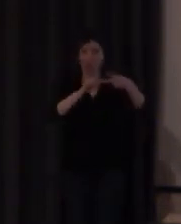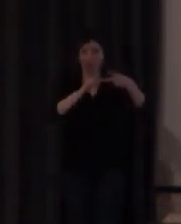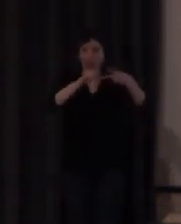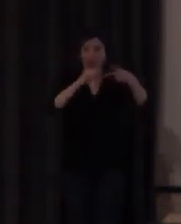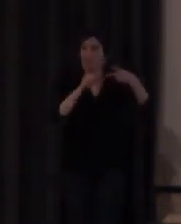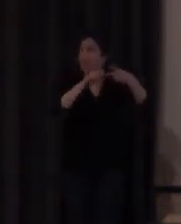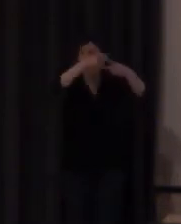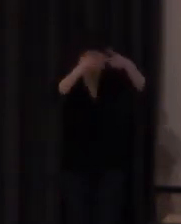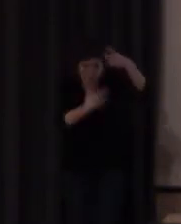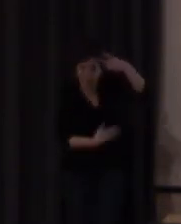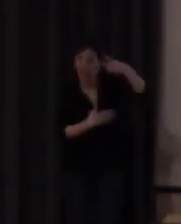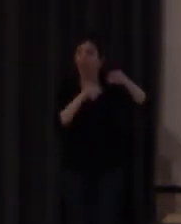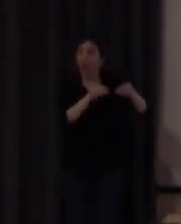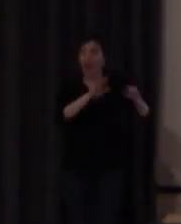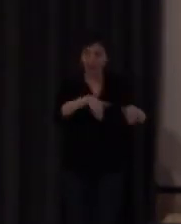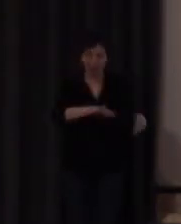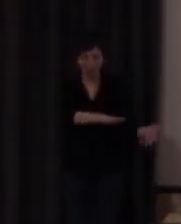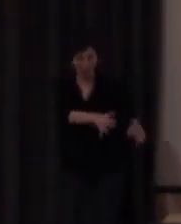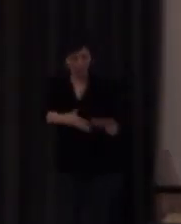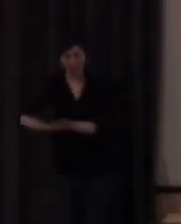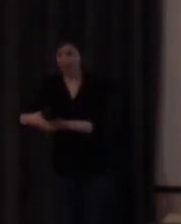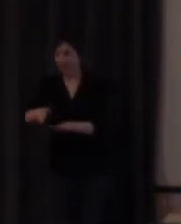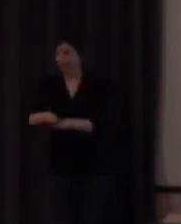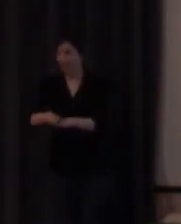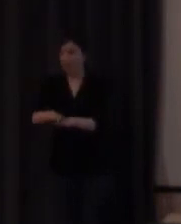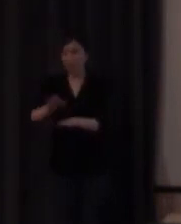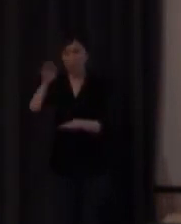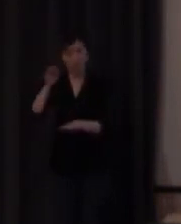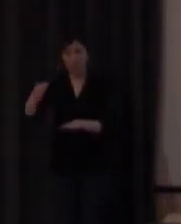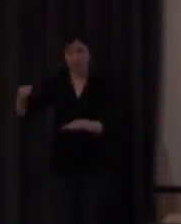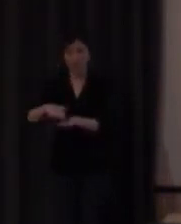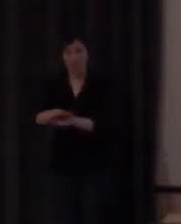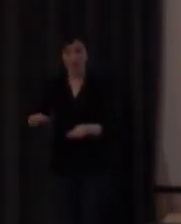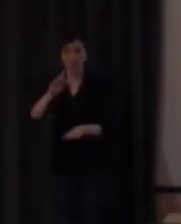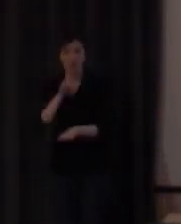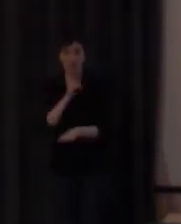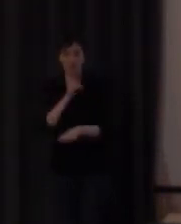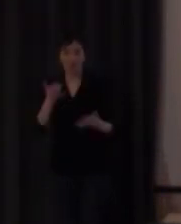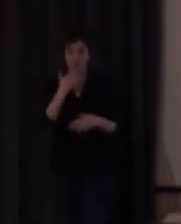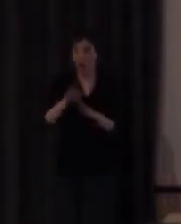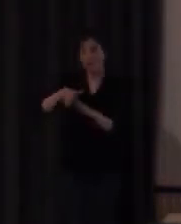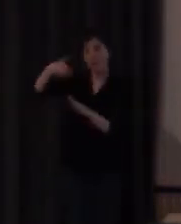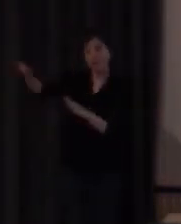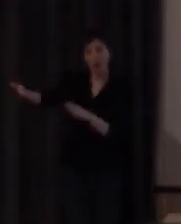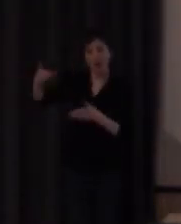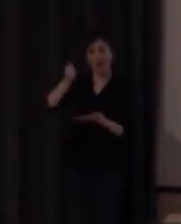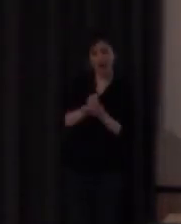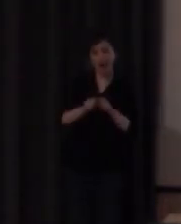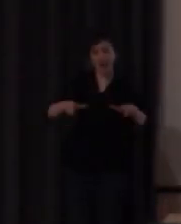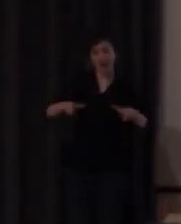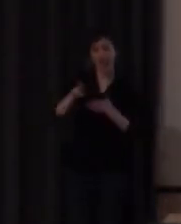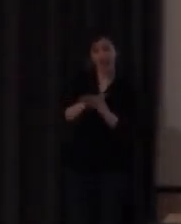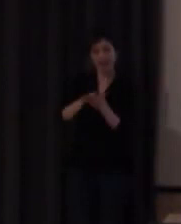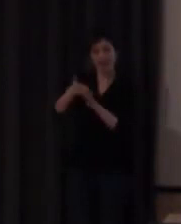bien aplicada para el alumnado sordo bien les decía que fuera del aula los profes de inglés lengua de signos y lengua castellana dentro del aula